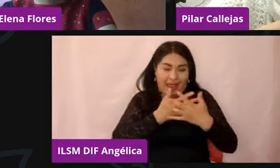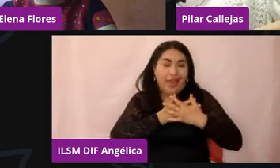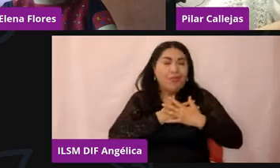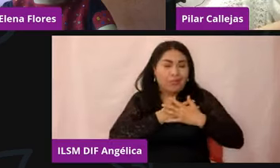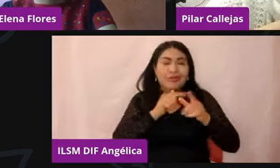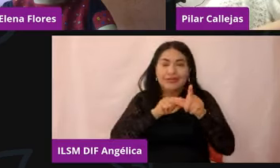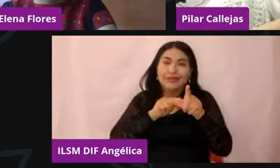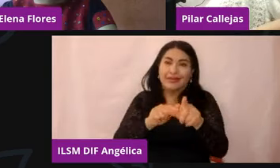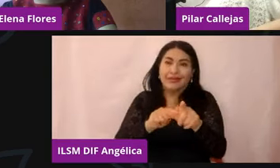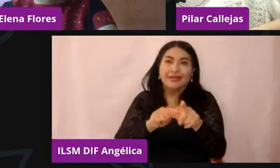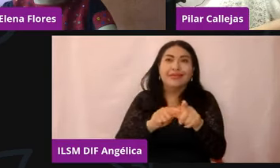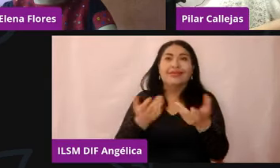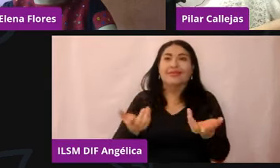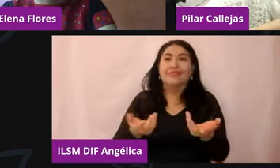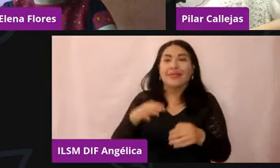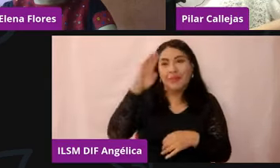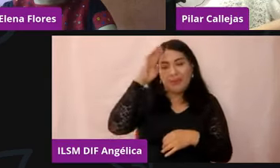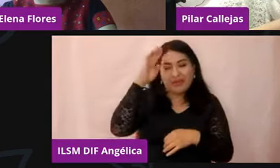físico, a veces